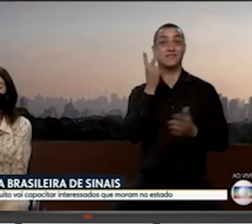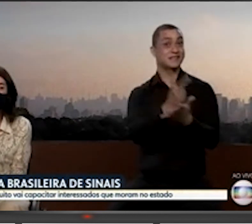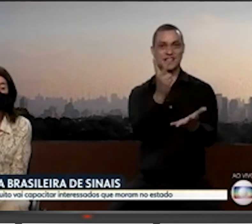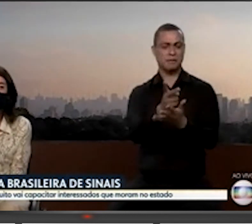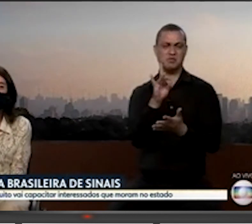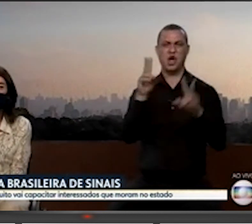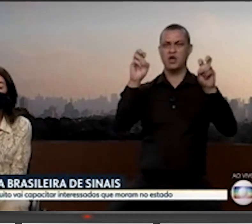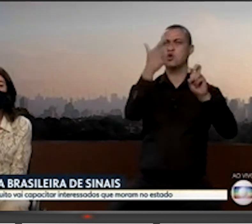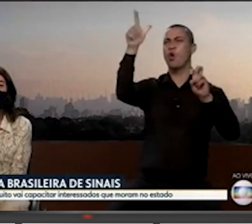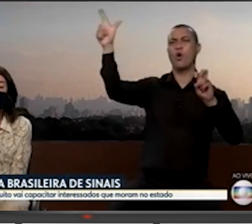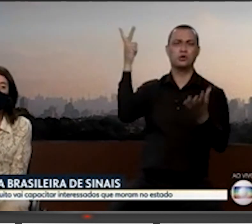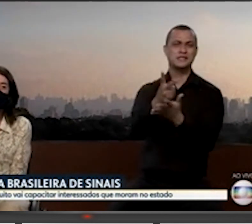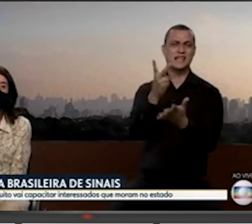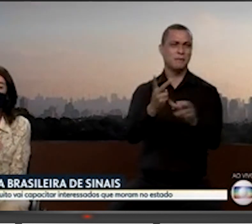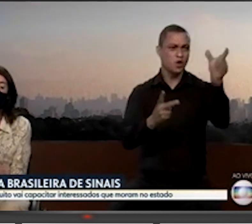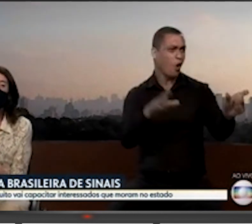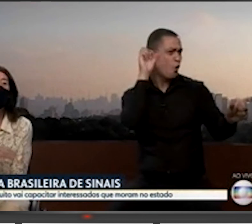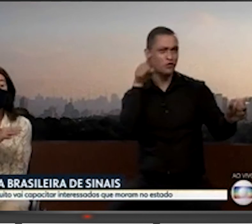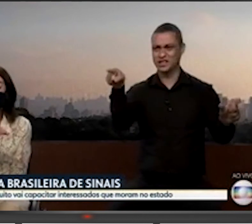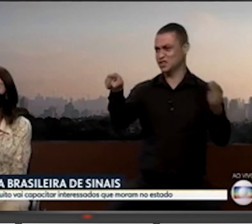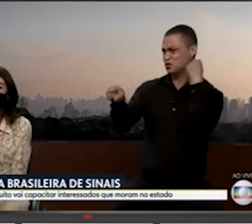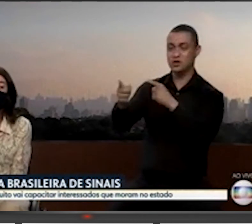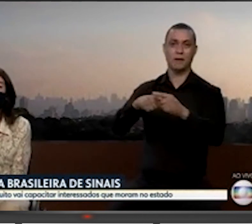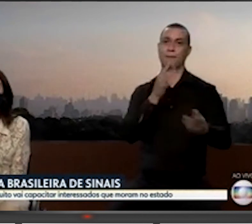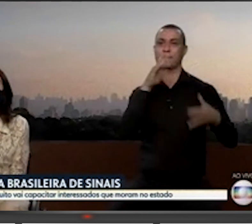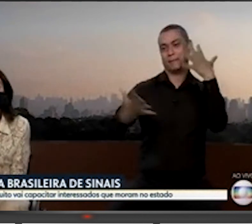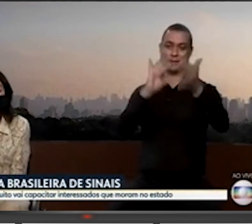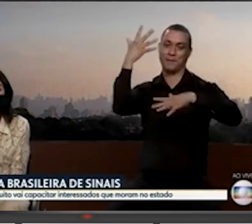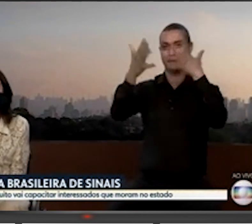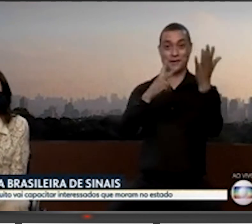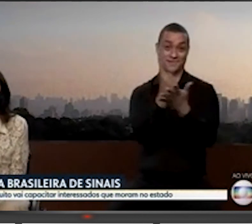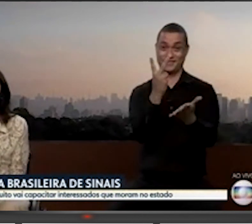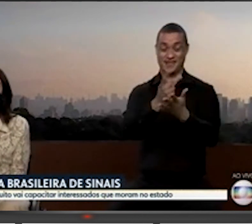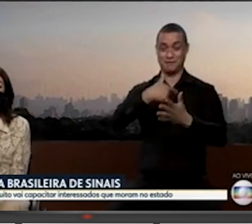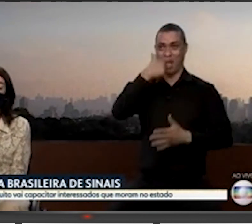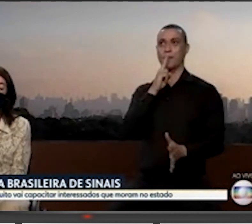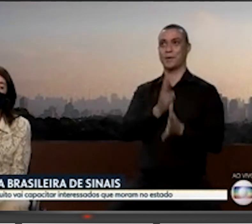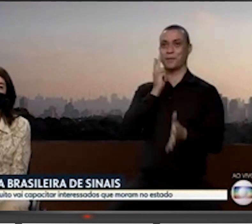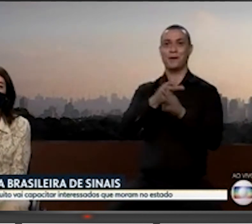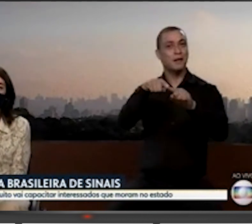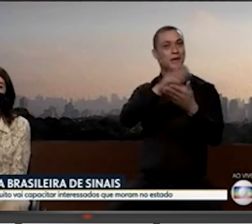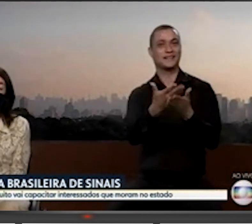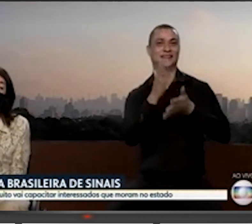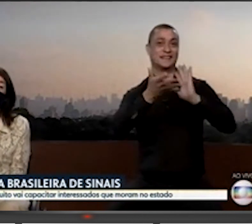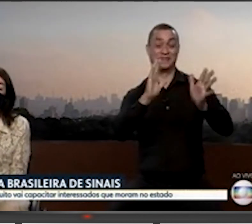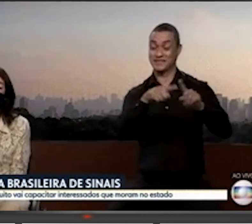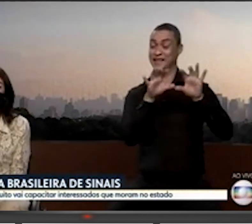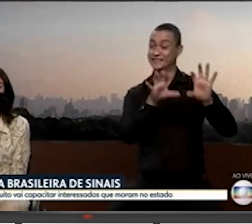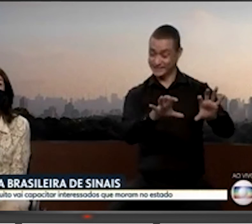o assunto que for, com quem é ouvinte, com quem não é, e ele gesticula o tempo todo o que ele vai fazendo, essa interpretação de Libras. Exatamente essa é a grande